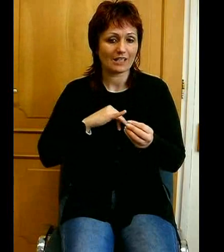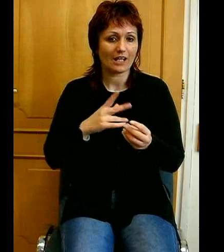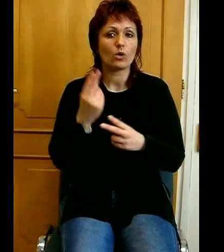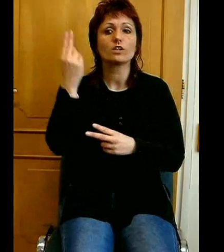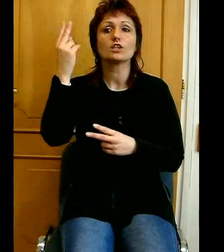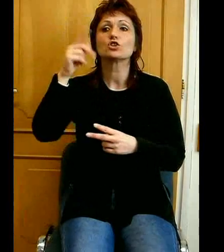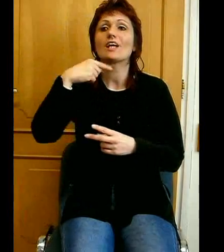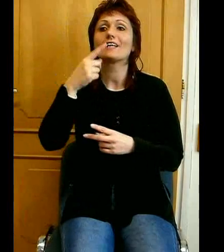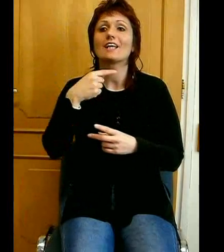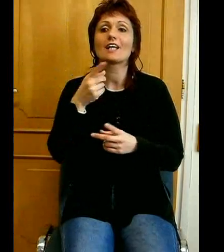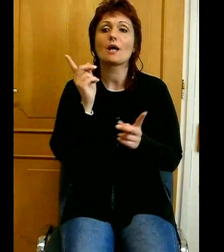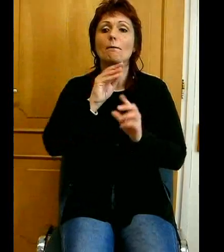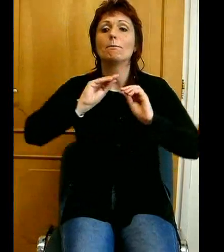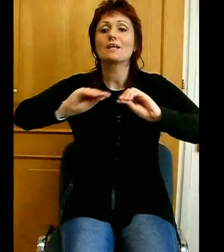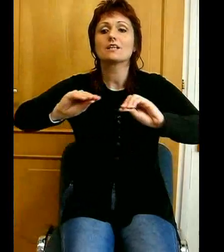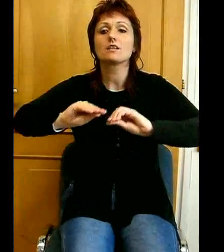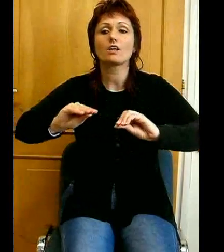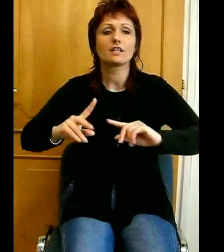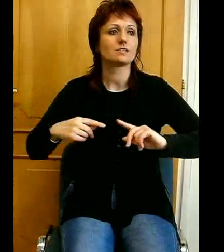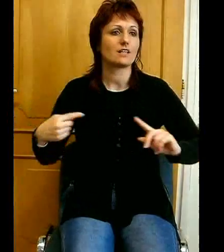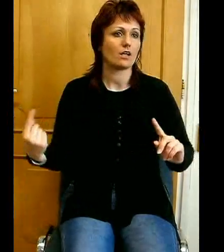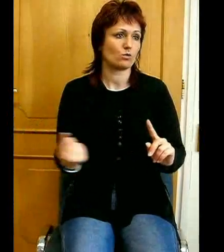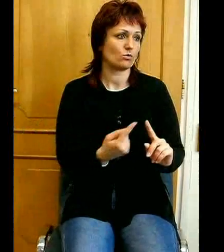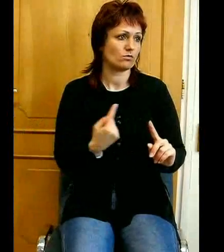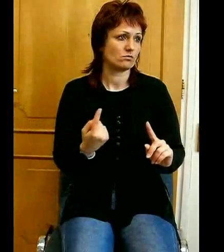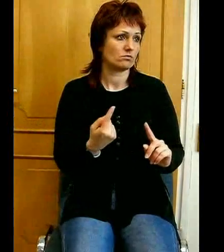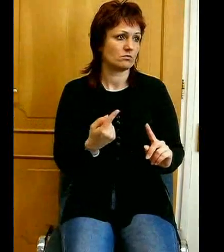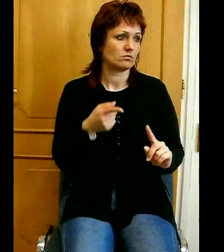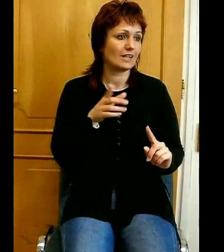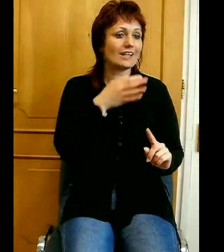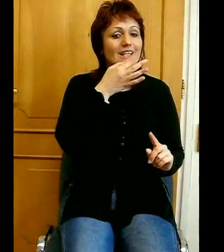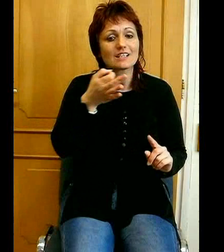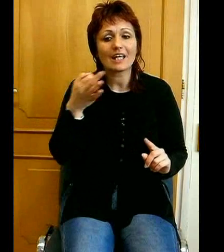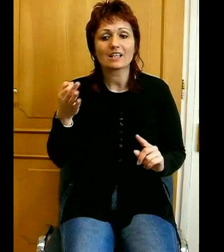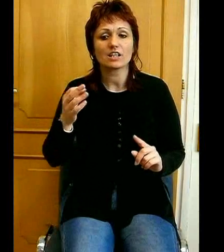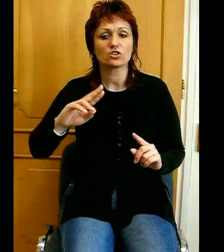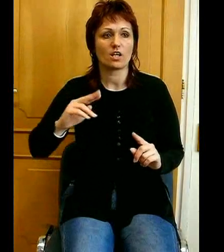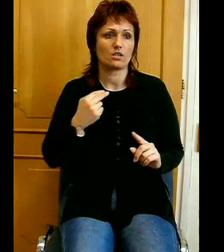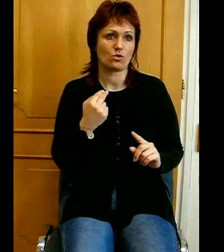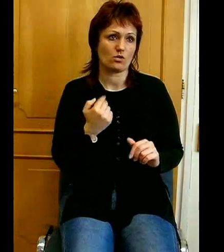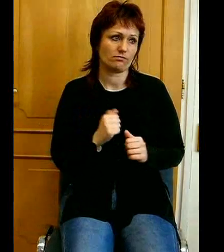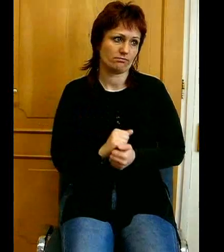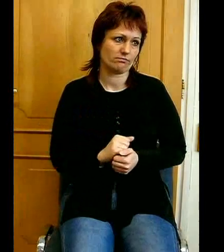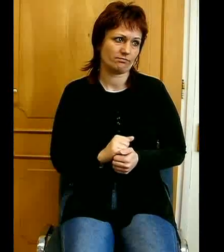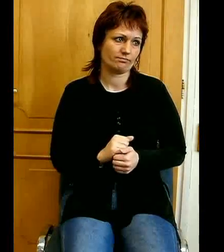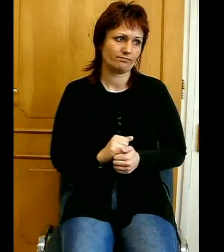mit tanít nekünk ezekről a kérdésekről. Mindenek előtt azt vegyük észre ebből a